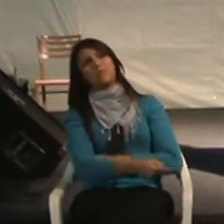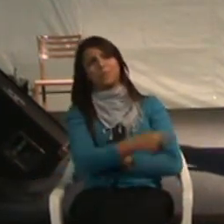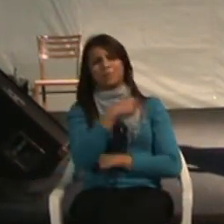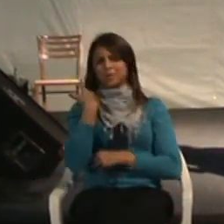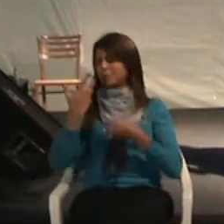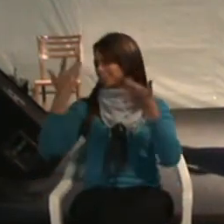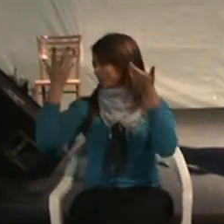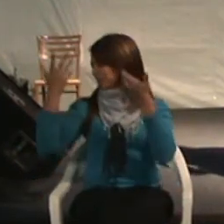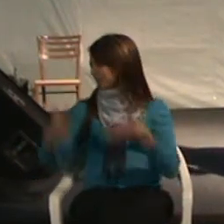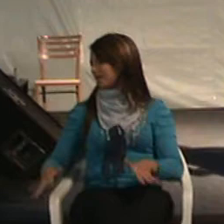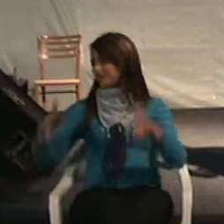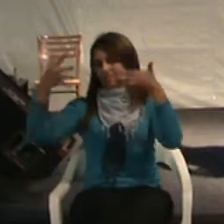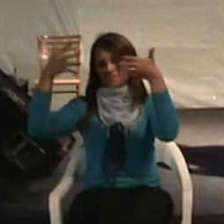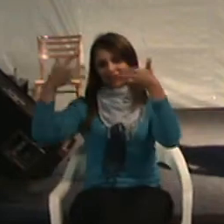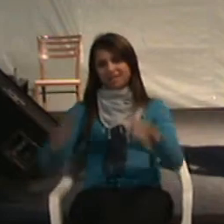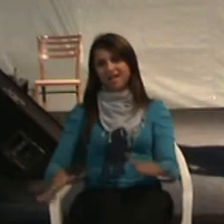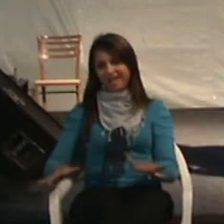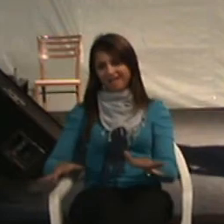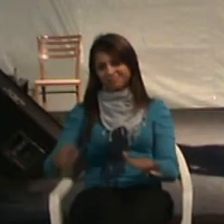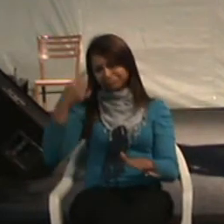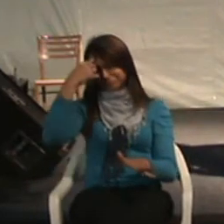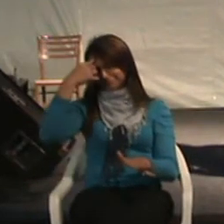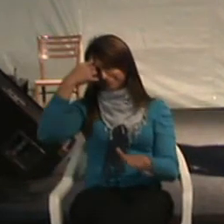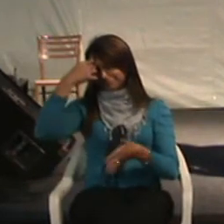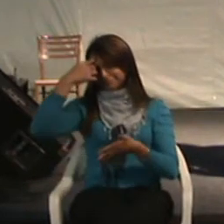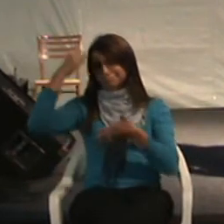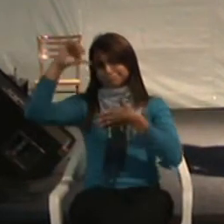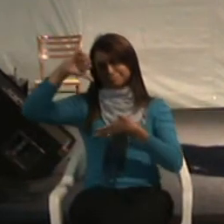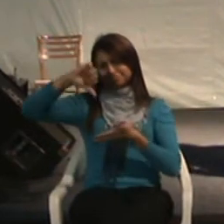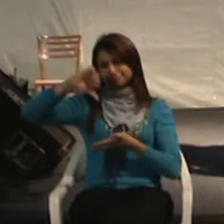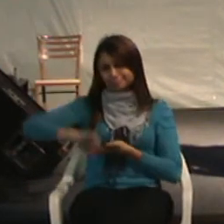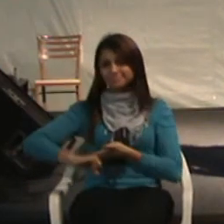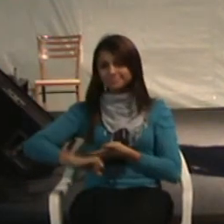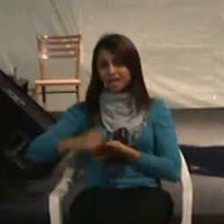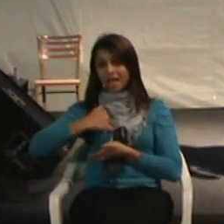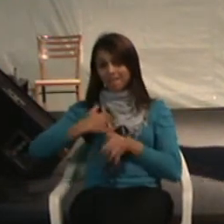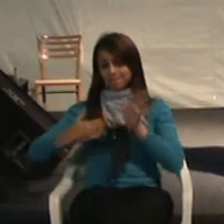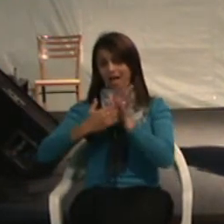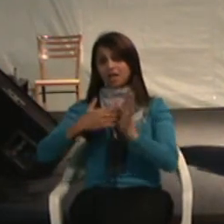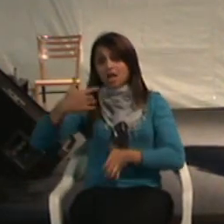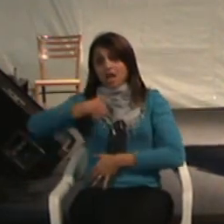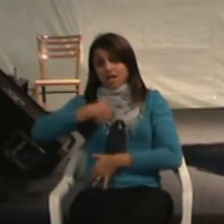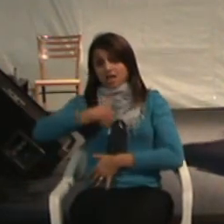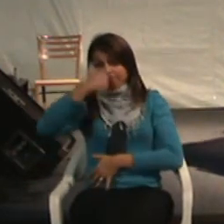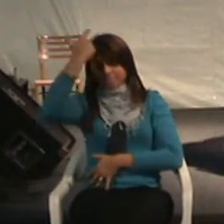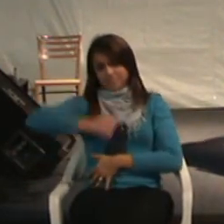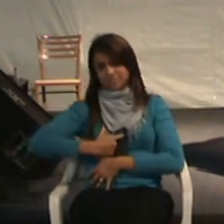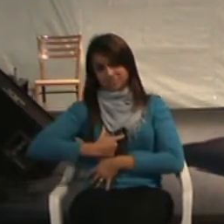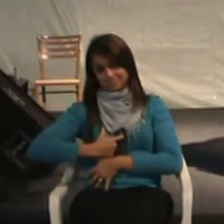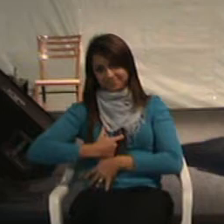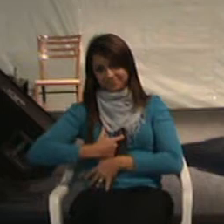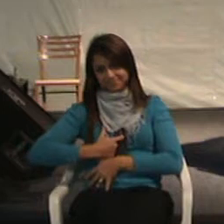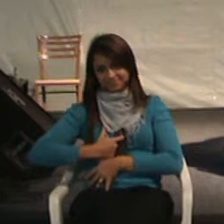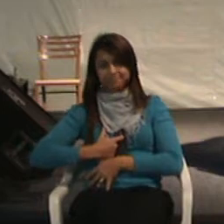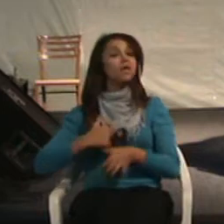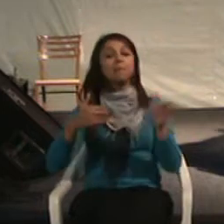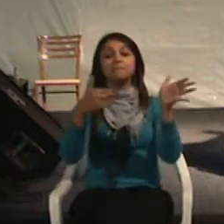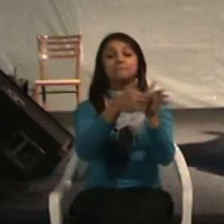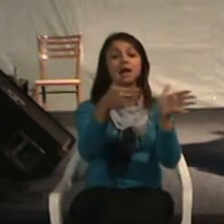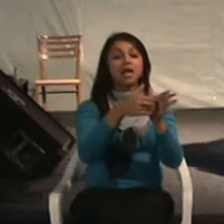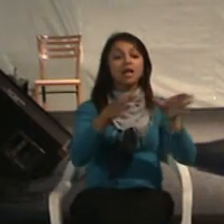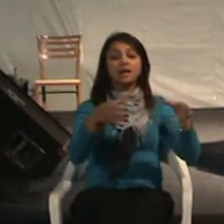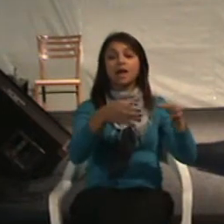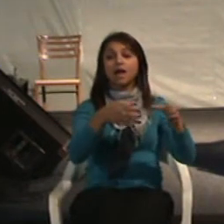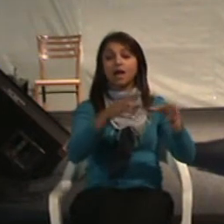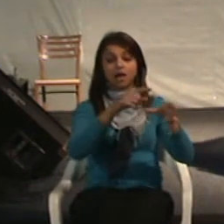o que, né? Atitude negativa. Então, são barreiras na pessoa. Barreira na comunidade.